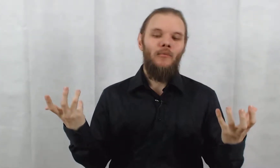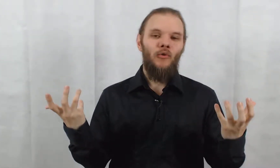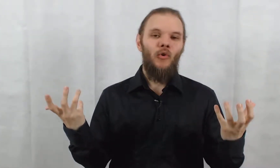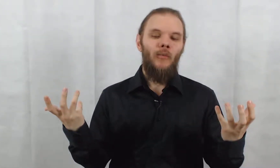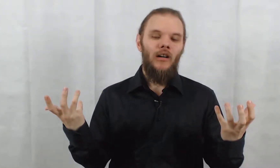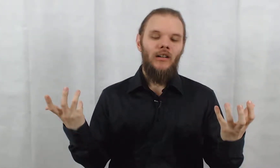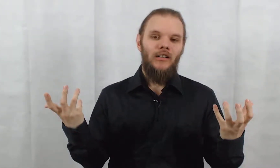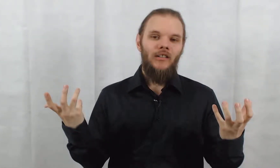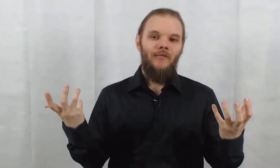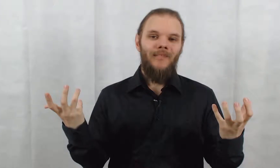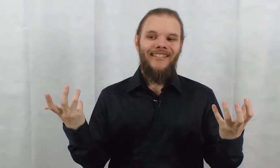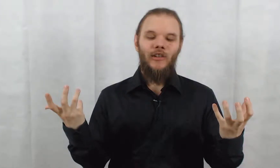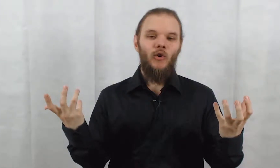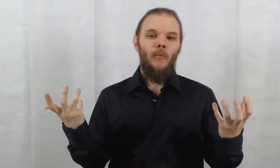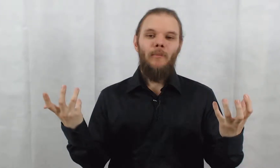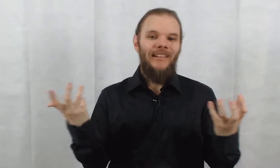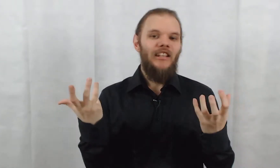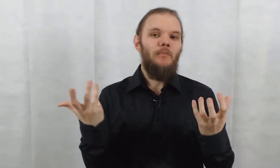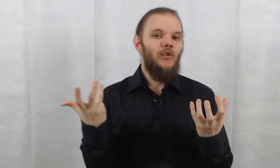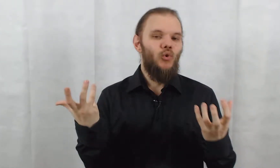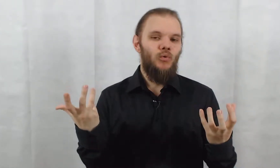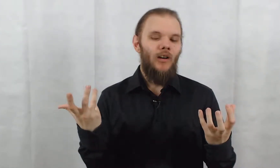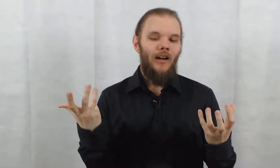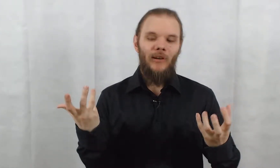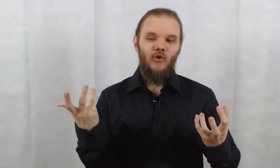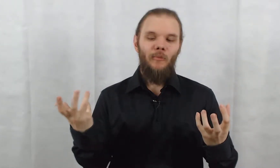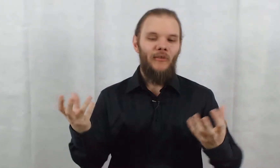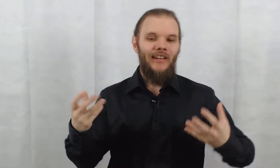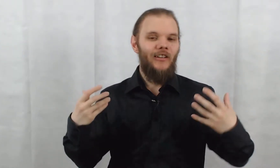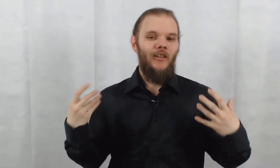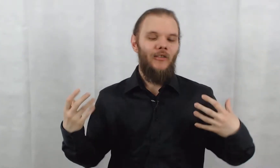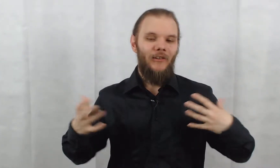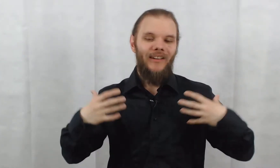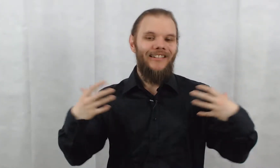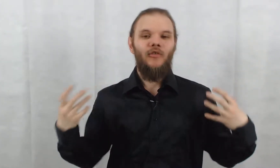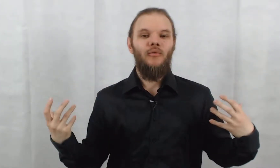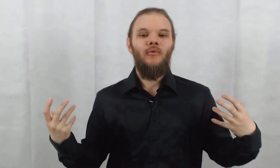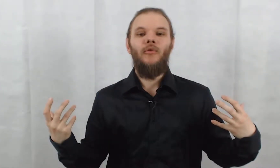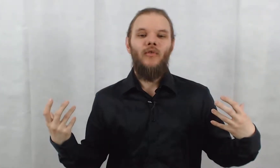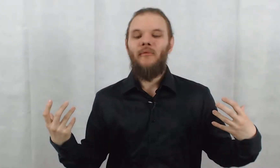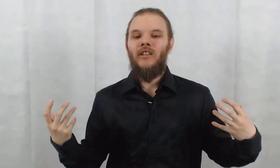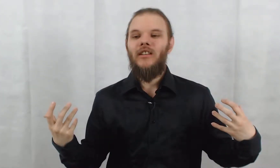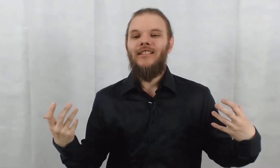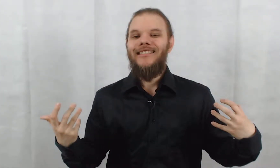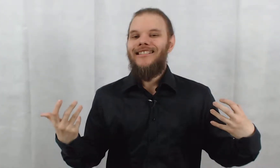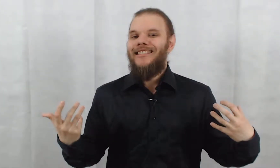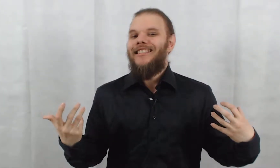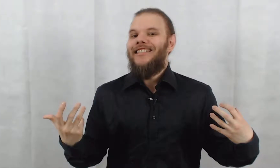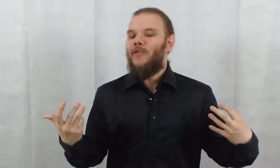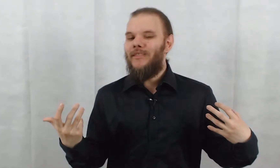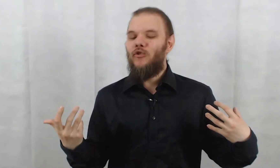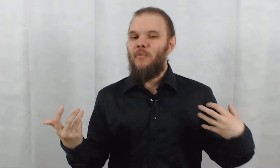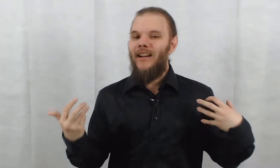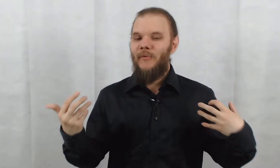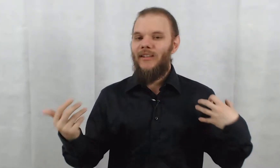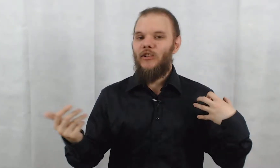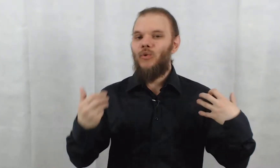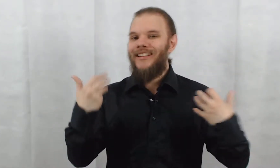de combats. Mais c'est vrai que le combat n'est pas dynamique du tout. Après, pense, de toute façon, avec la tenue de Swamp Thing, ils ont peut-être du mal à faire des trucs très